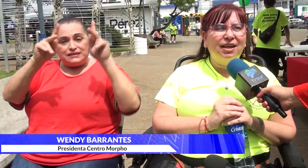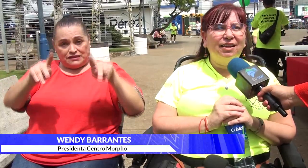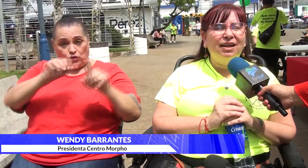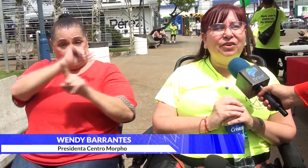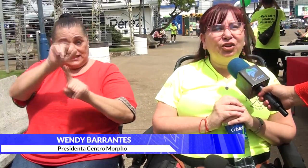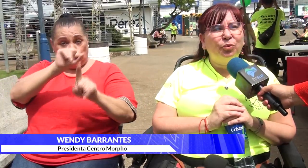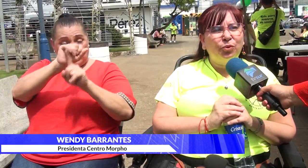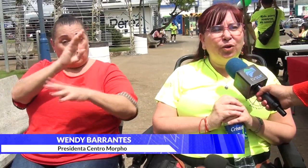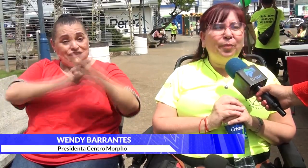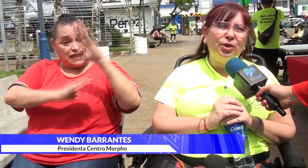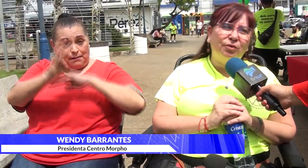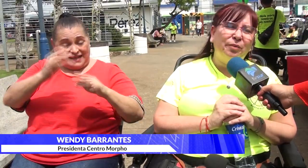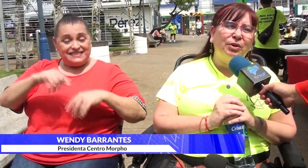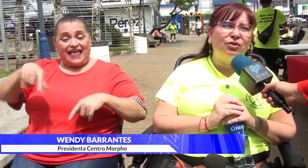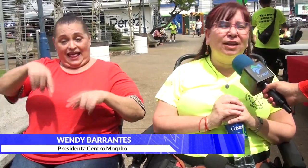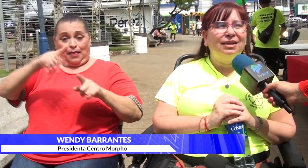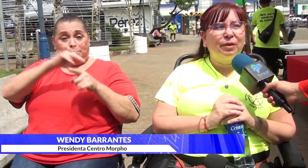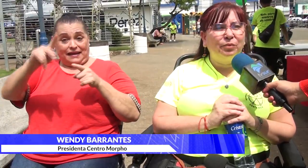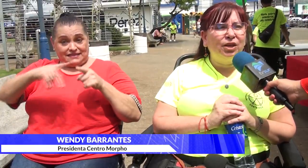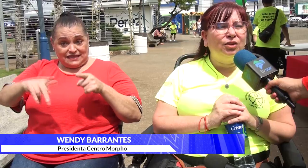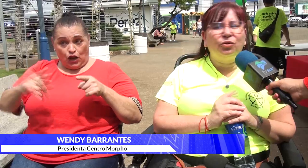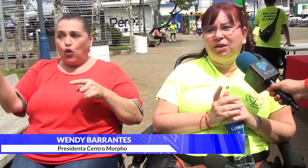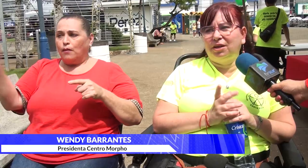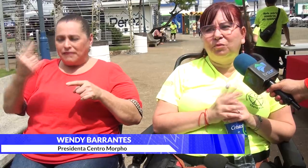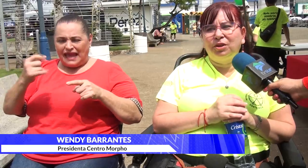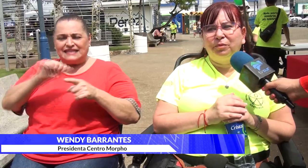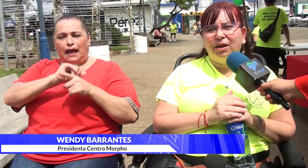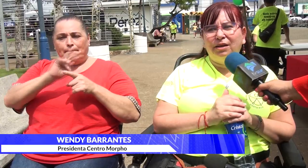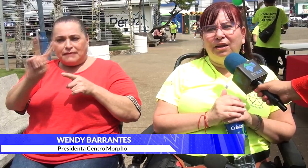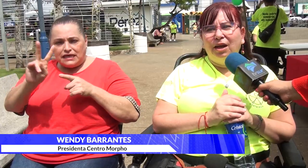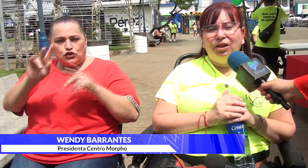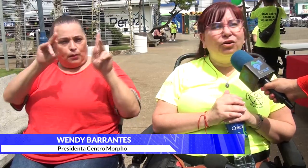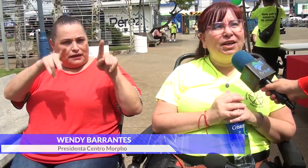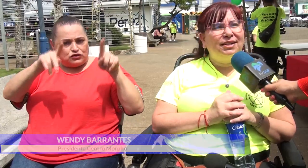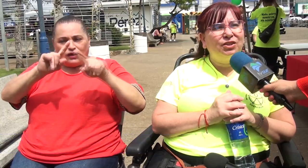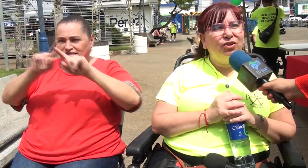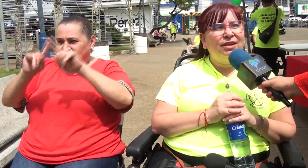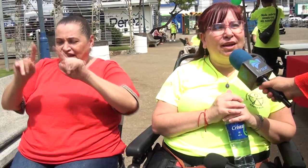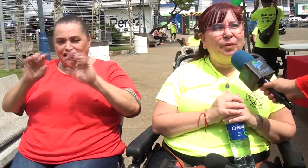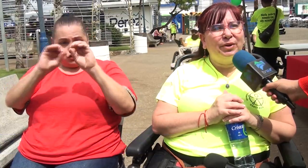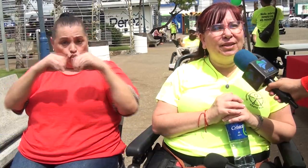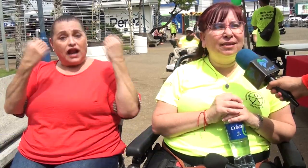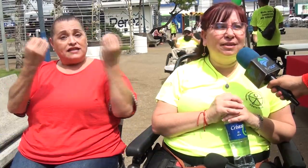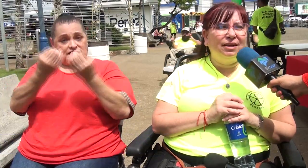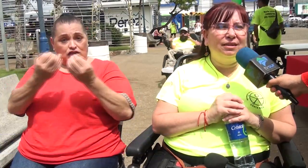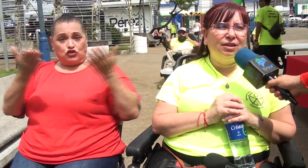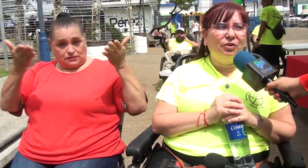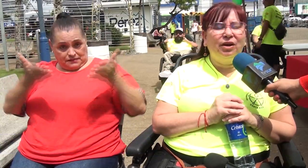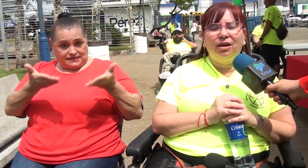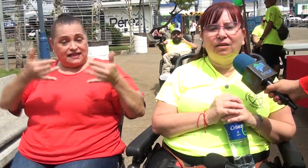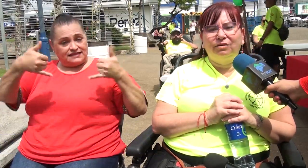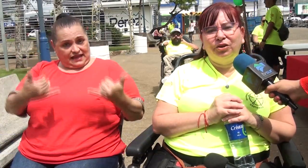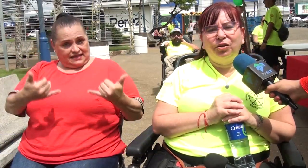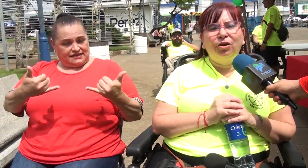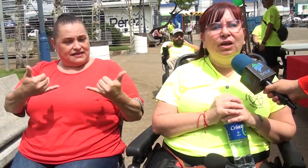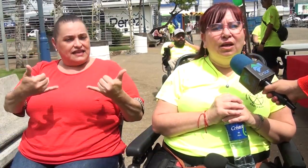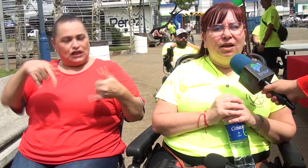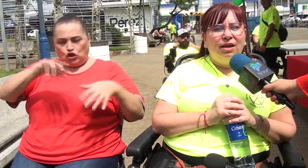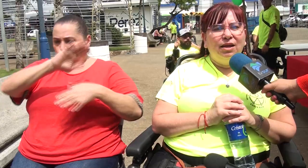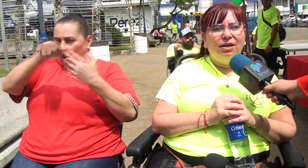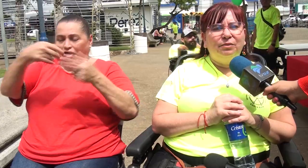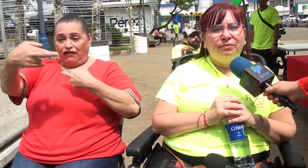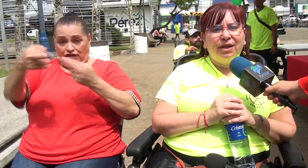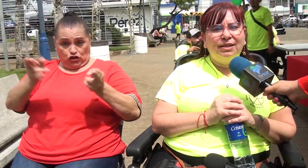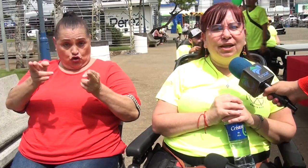discapacidad de la región Brunca, porque vienen personas de Zambito y tenemos también de organizaciones acá presentes, de toda la región,